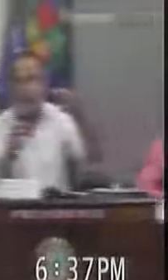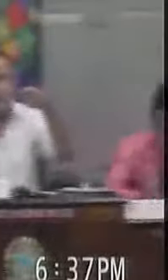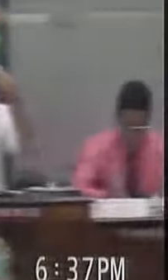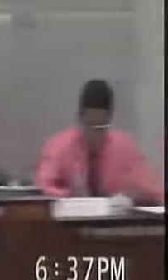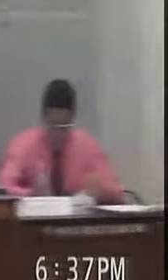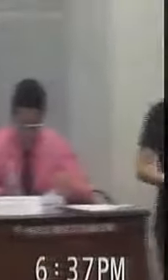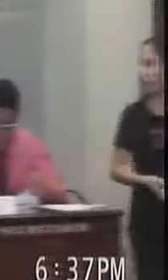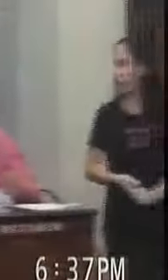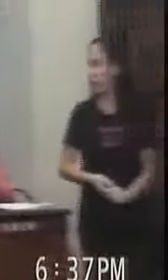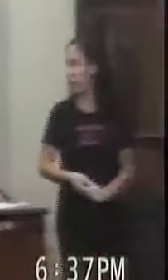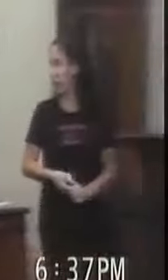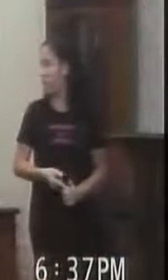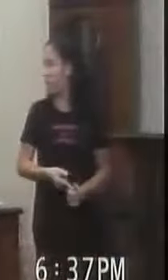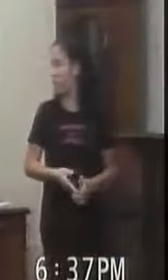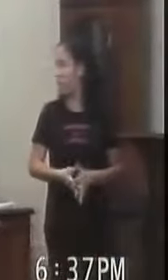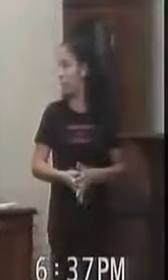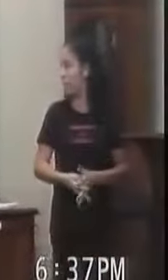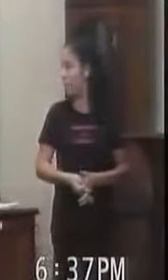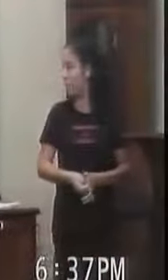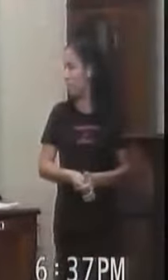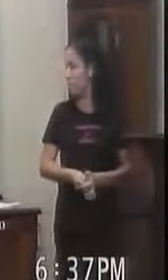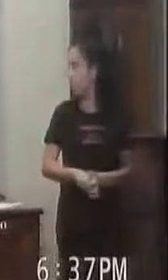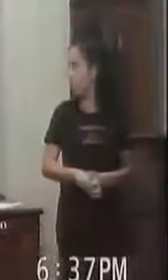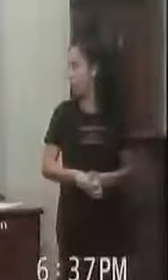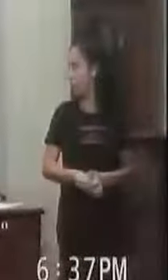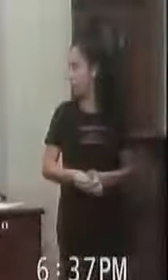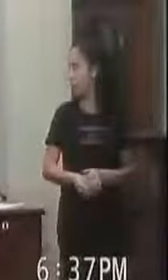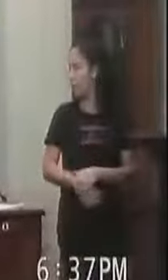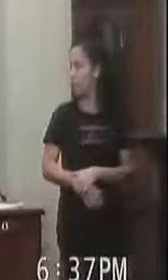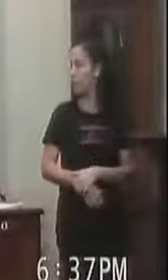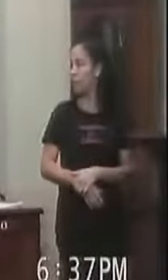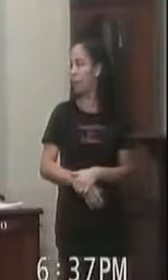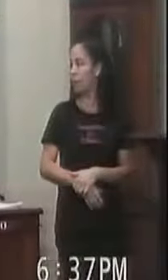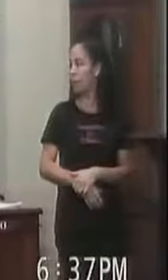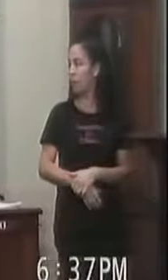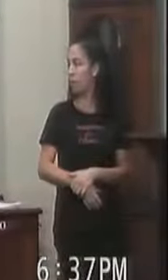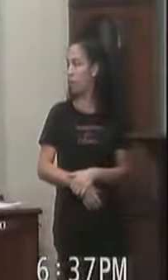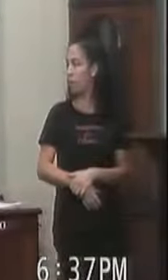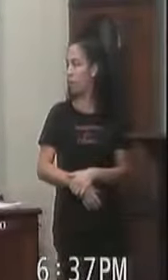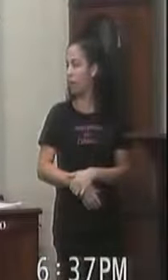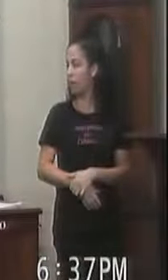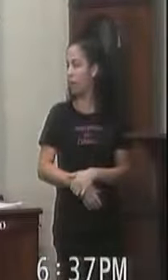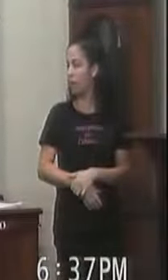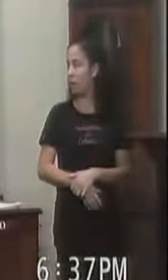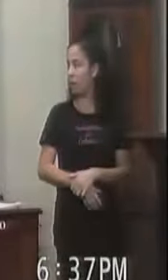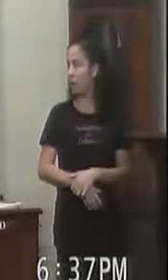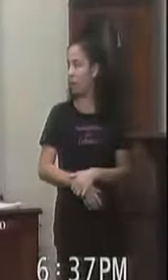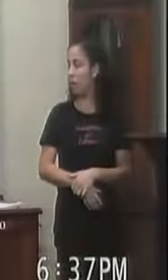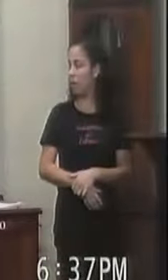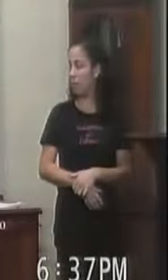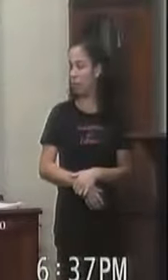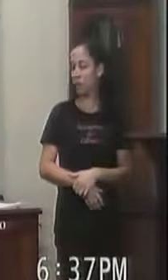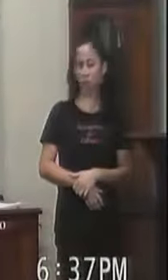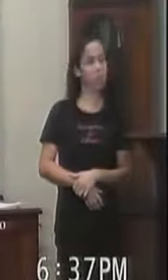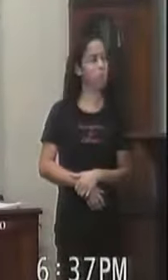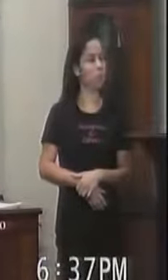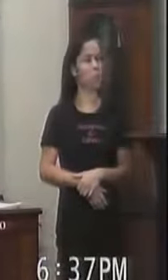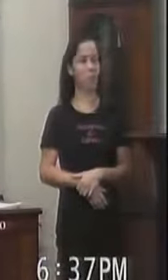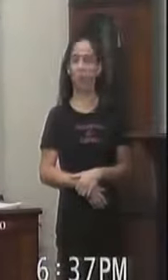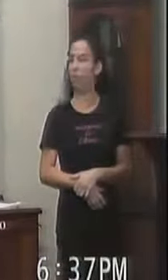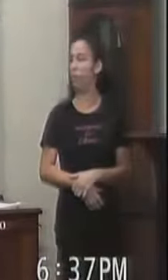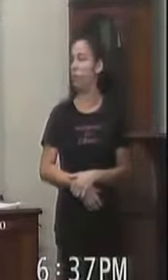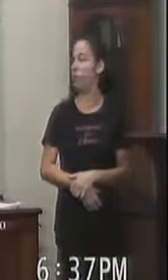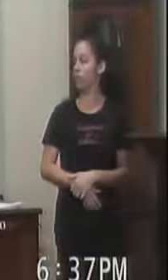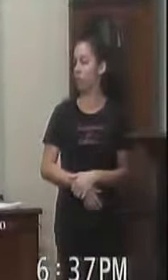Começa a comentar Sobre aquele requerimento Ele está discutindo O requerimento Se ele não concordar Com aquele requerimento Ele